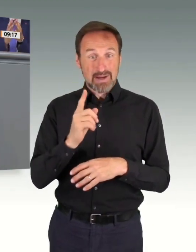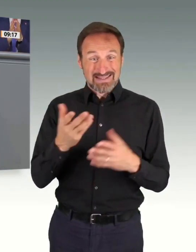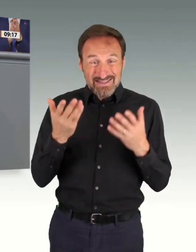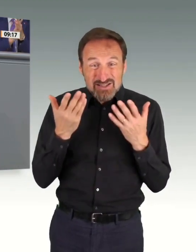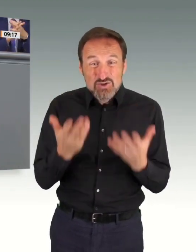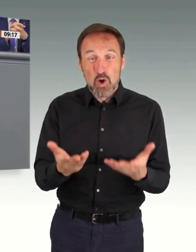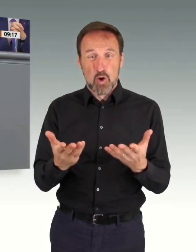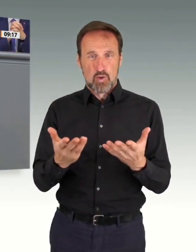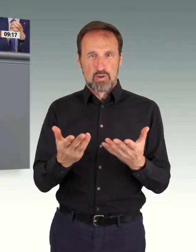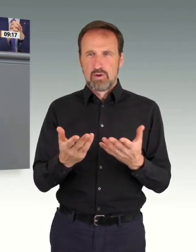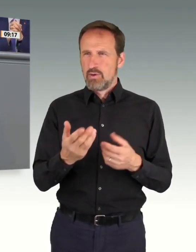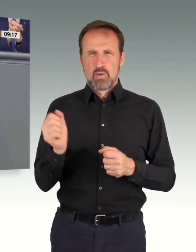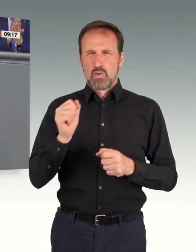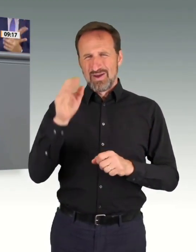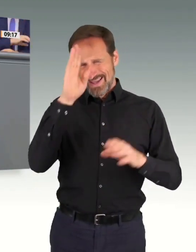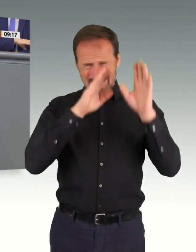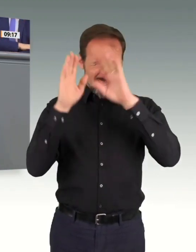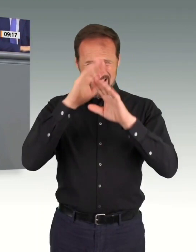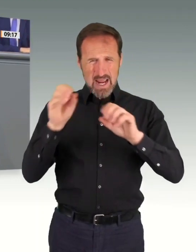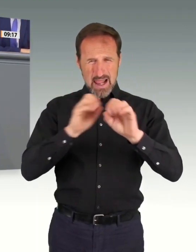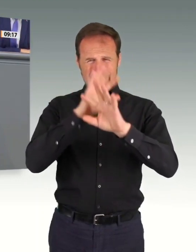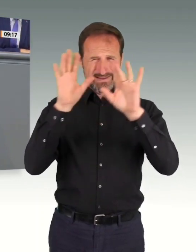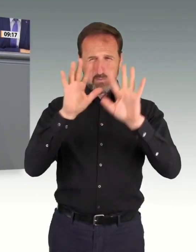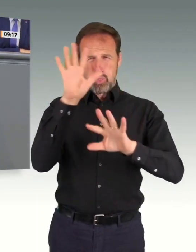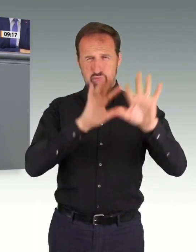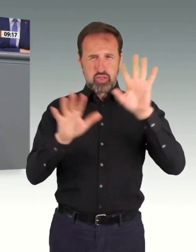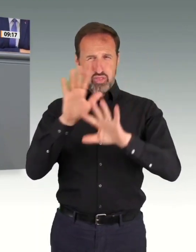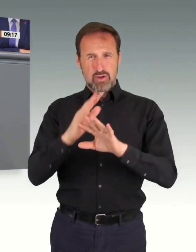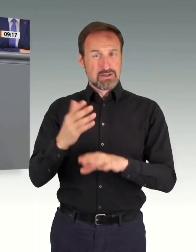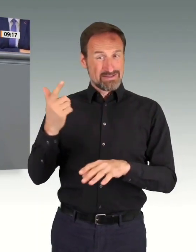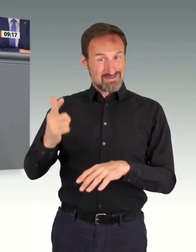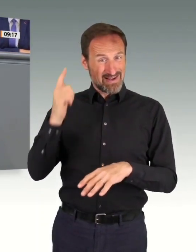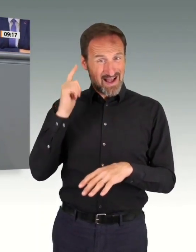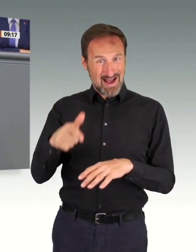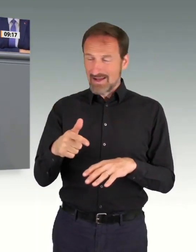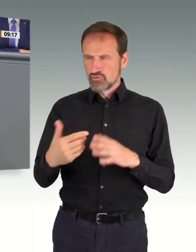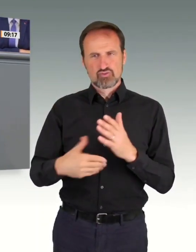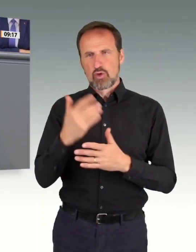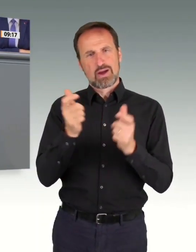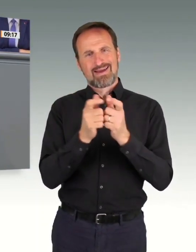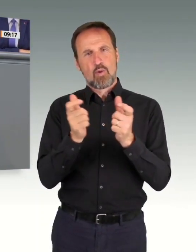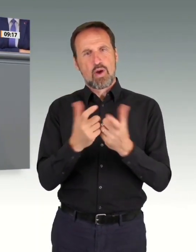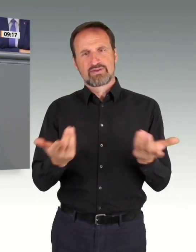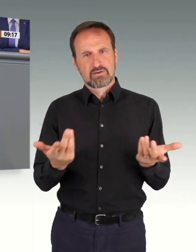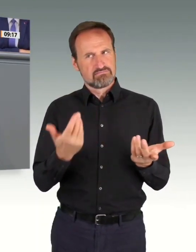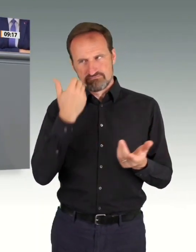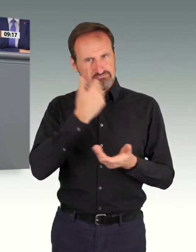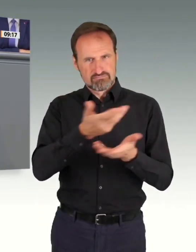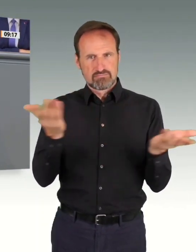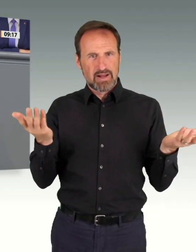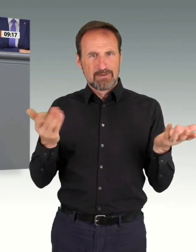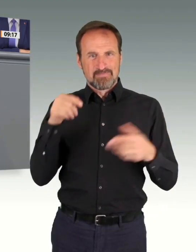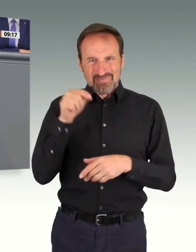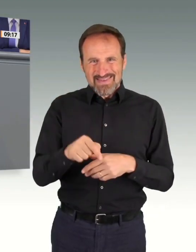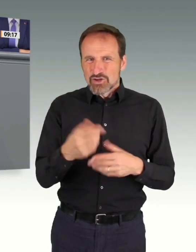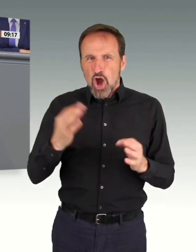Regierung jetzt debattieren möchte, ist ein längst veralteter Gesetzentwurf, der noch von Staatssekretär Greichen, der schon vor Wochen zu Recht gefeuert